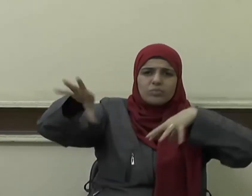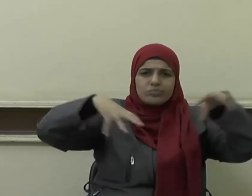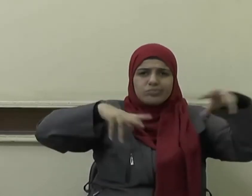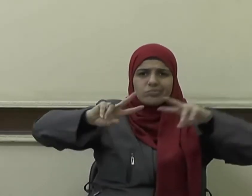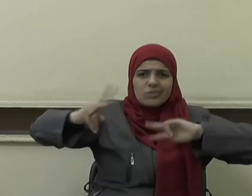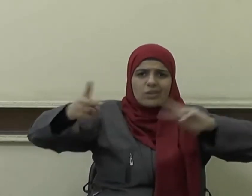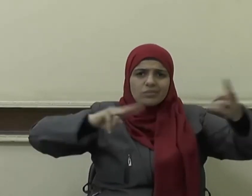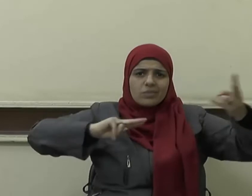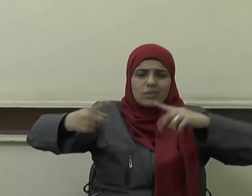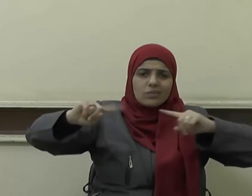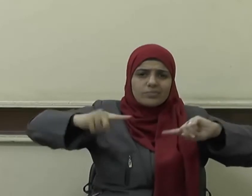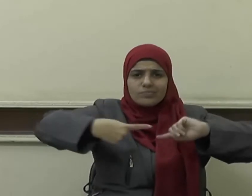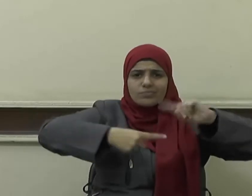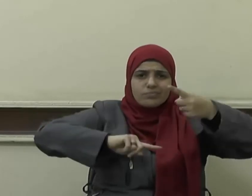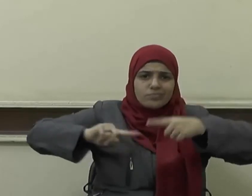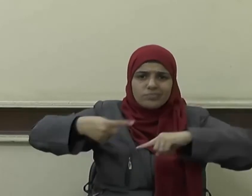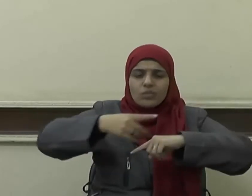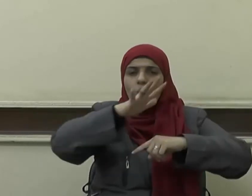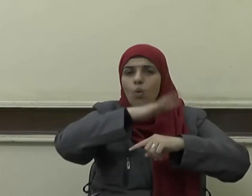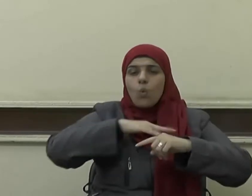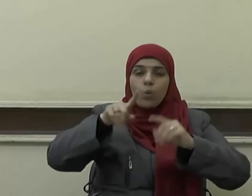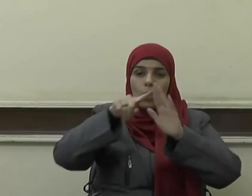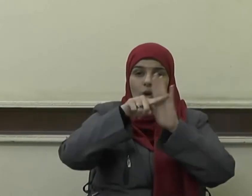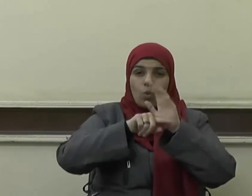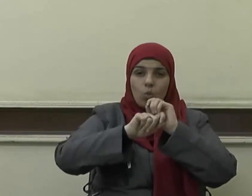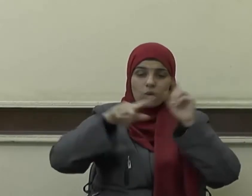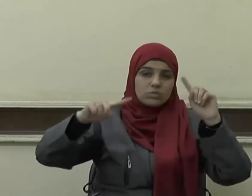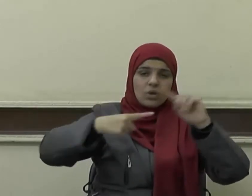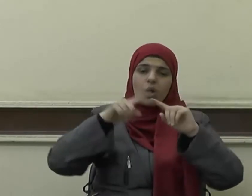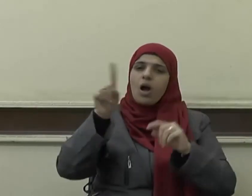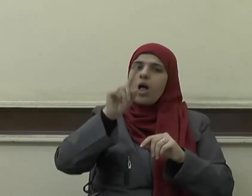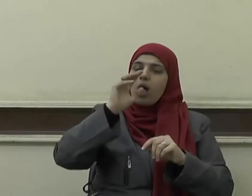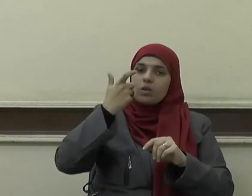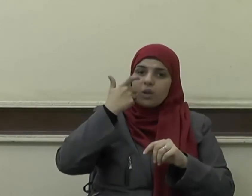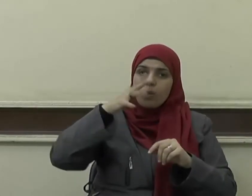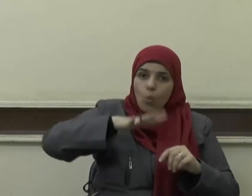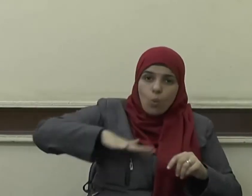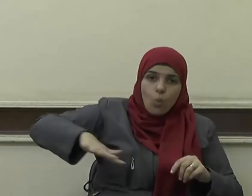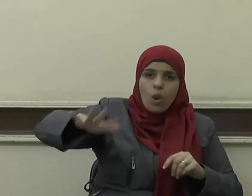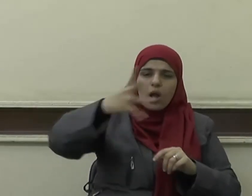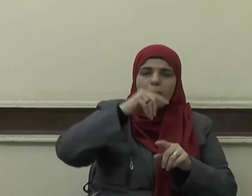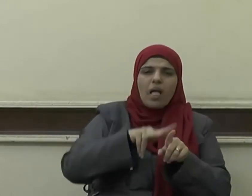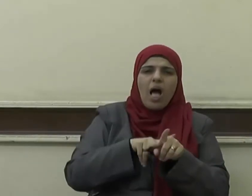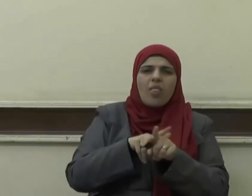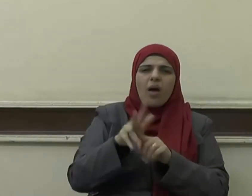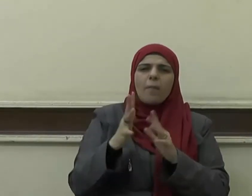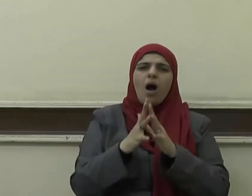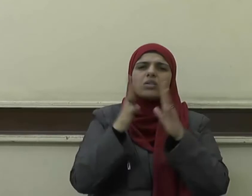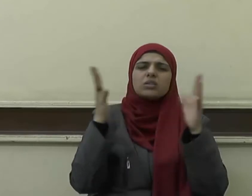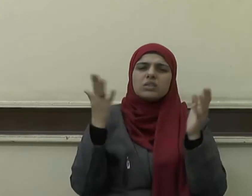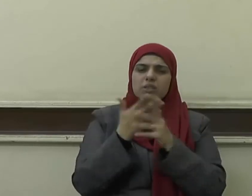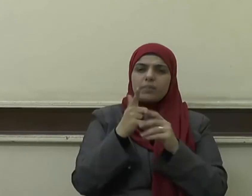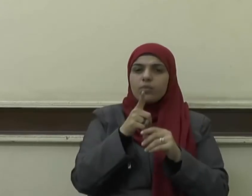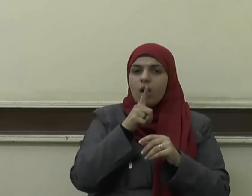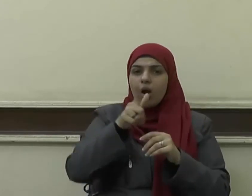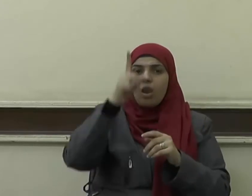بعد ما جاءهم البينات وأولئك لهم عذاب عظيم وقال